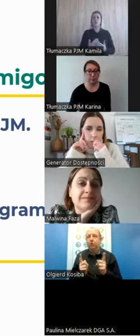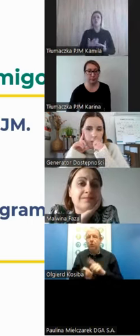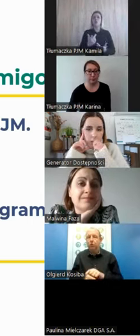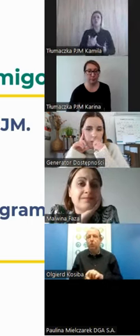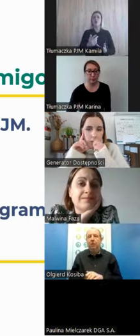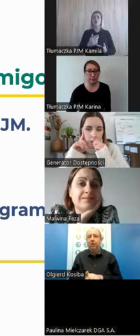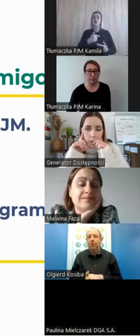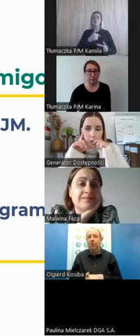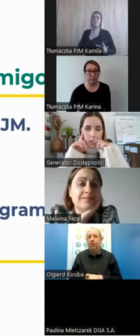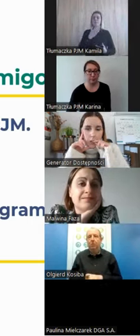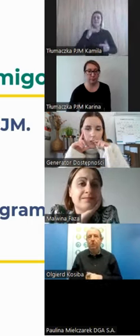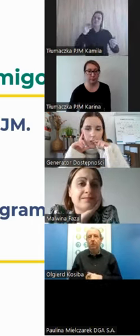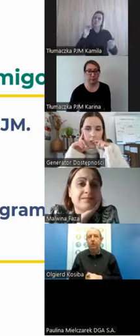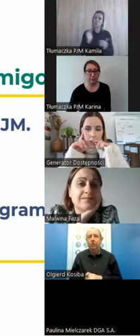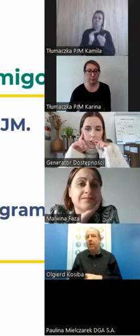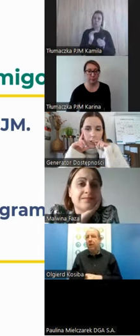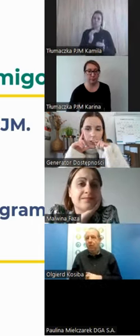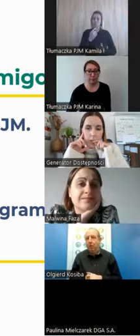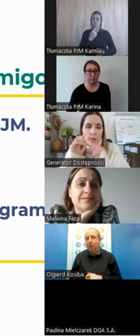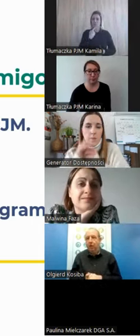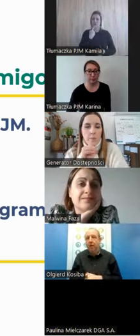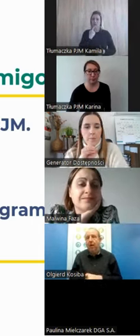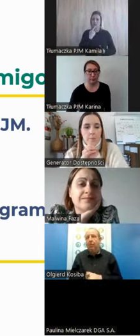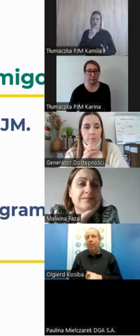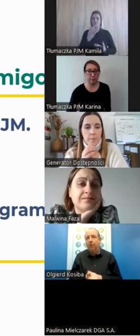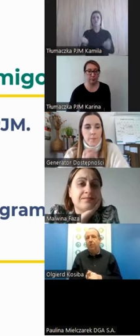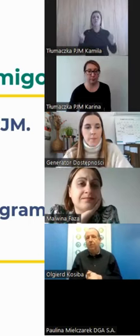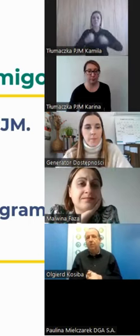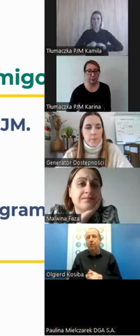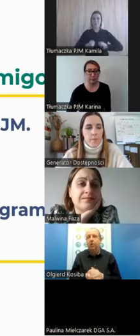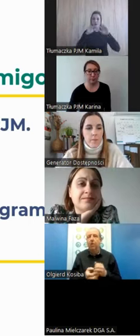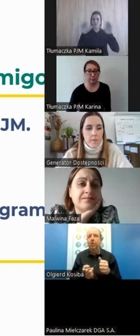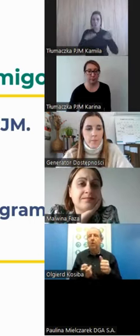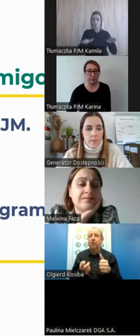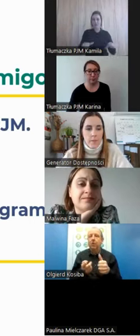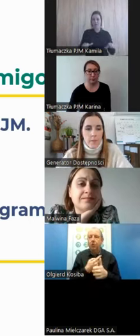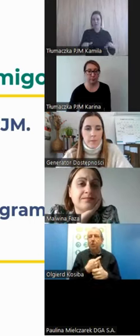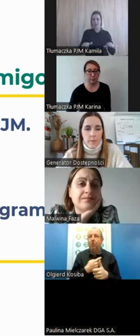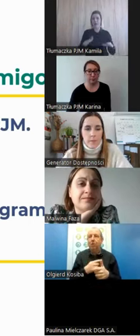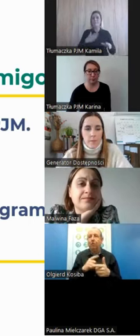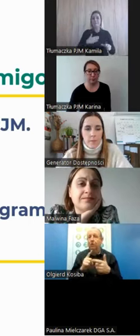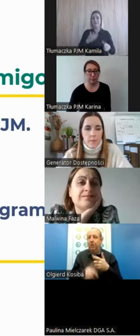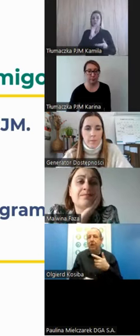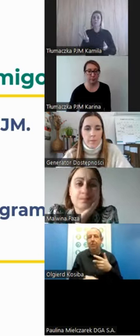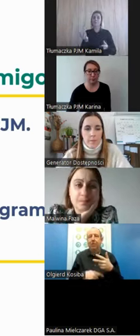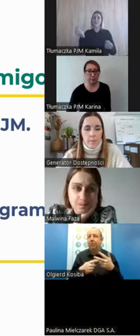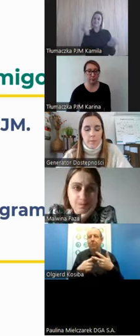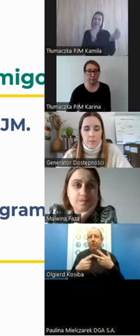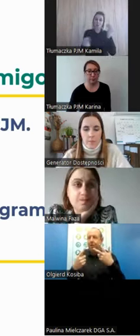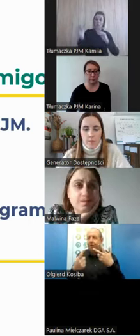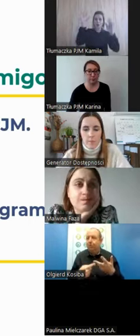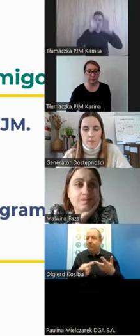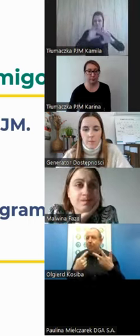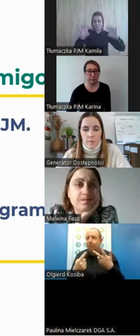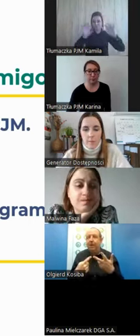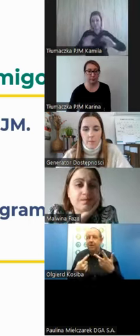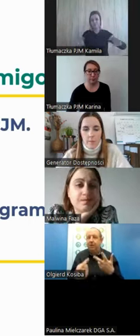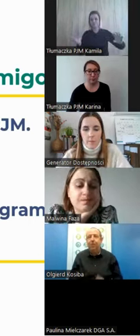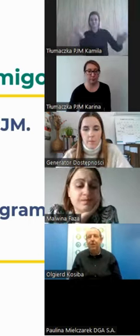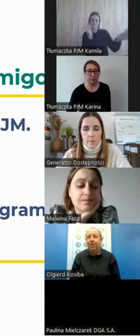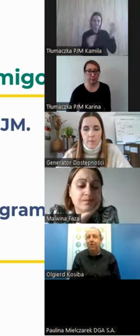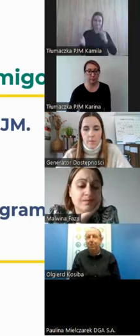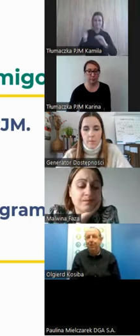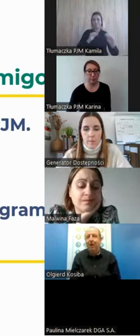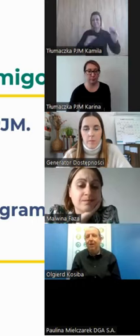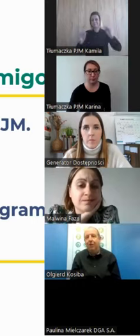pewnego skrótu językowego, mówiąc, ubieram choinkę, mając na myśli, że ją dekoruję, przeozdabiam i jest parę